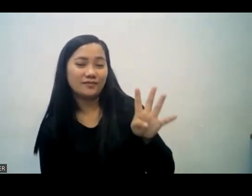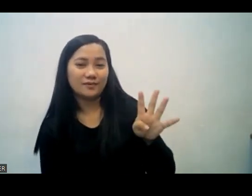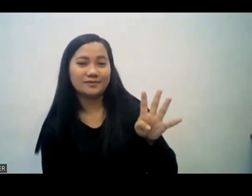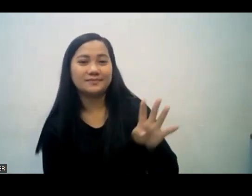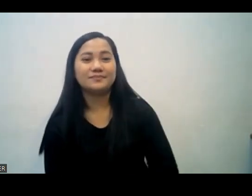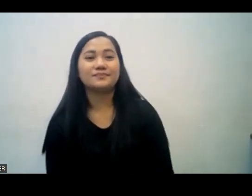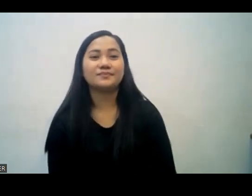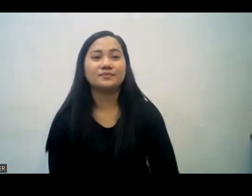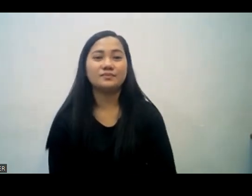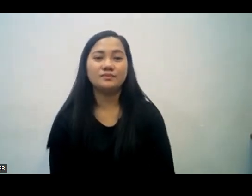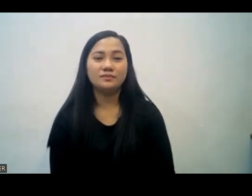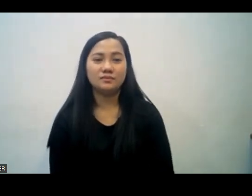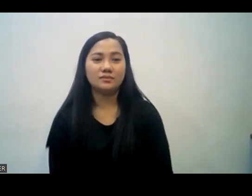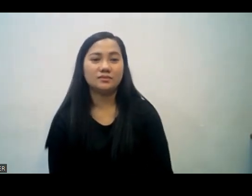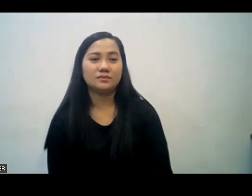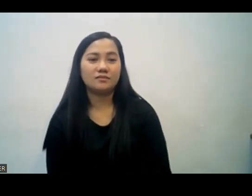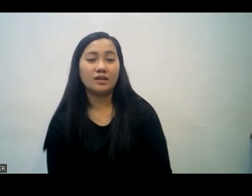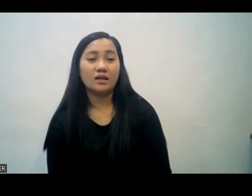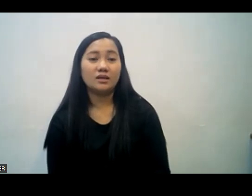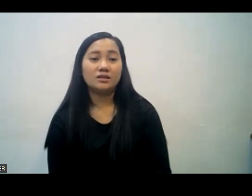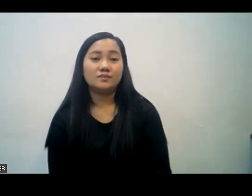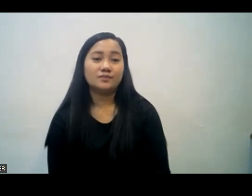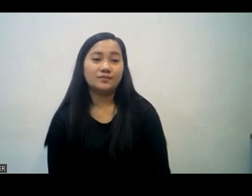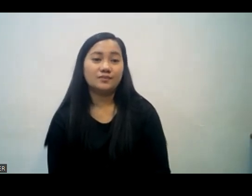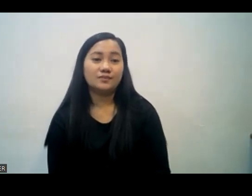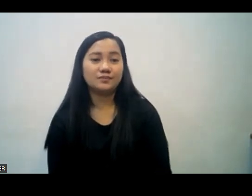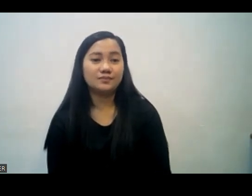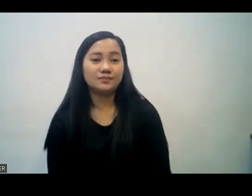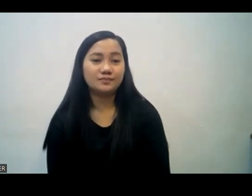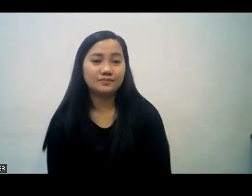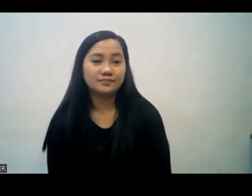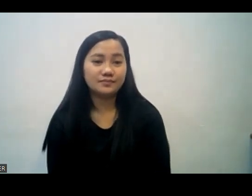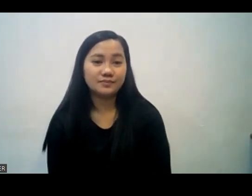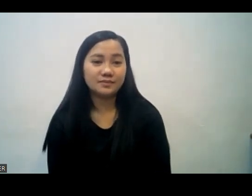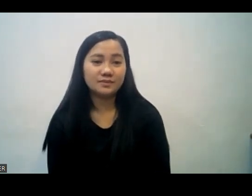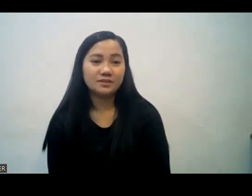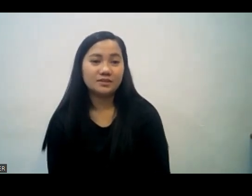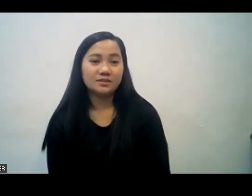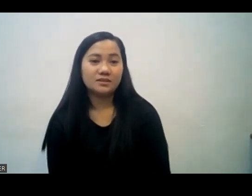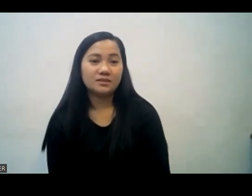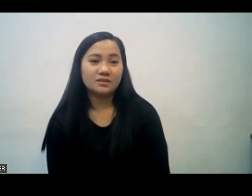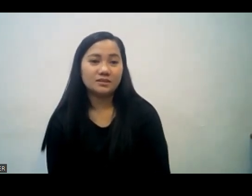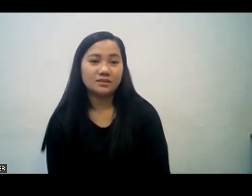sabagat hindi maaring mangyari na ang dugo ng mga toro at ng mga kambing makapag-aalis ng mga kasalanan